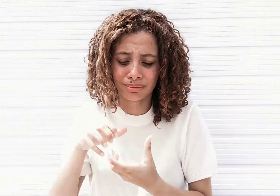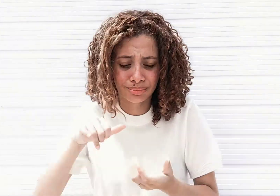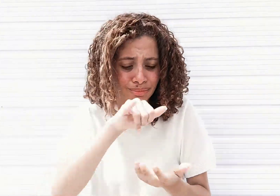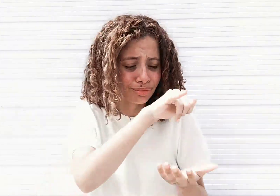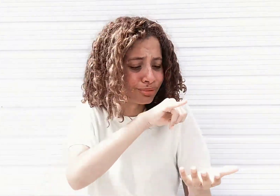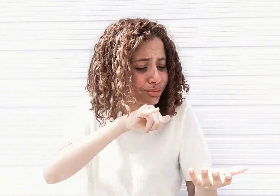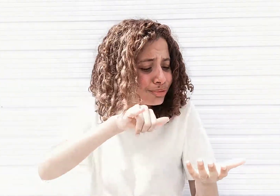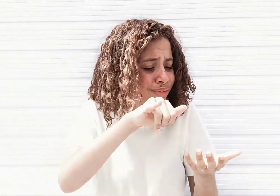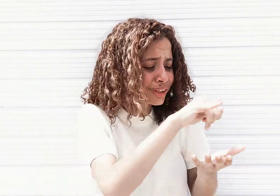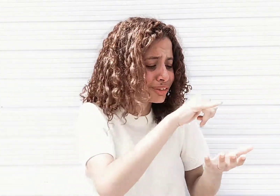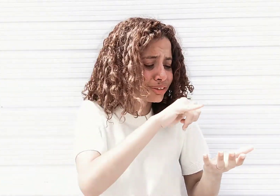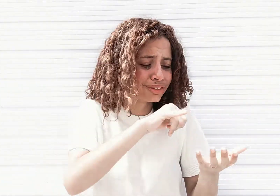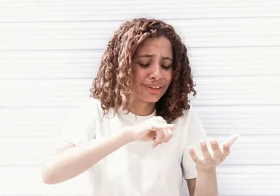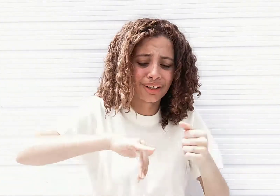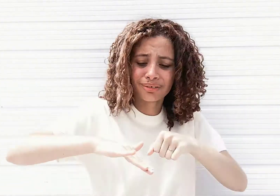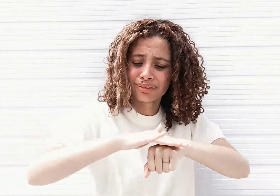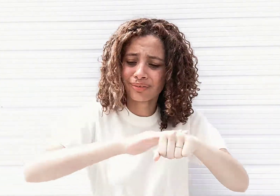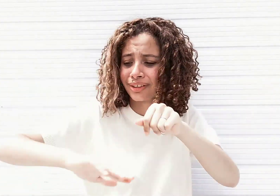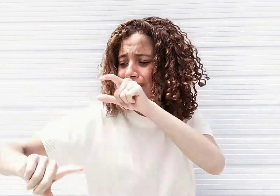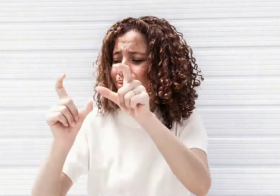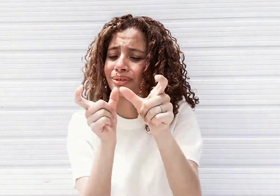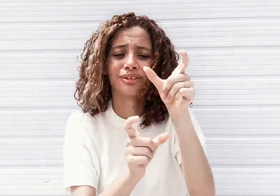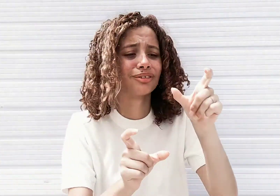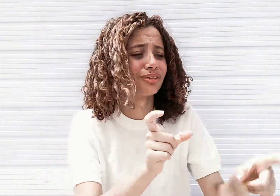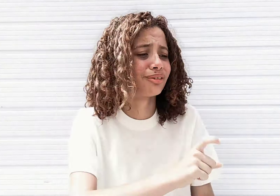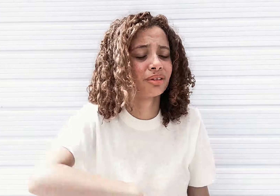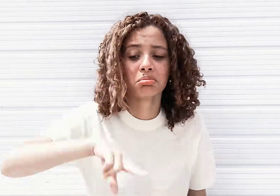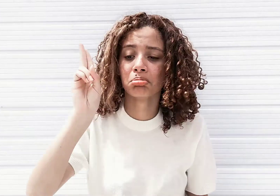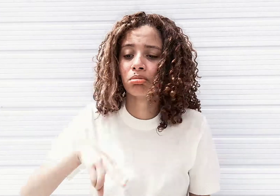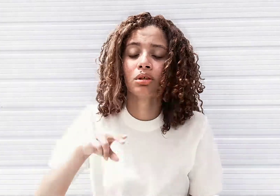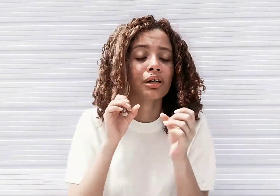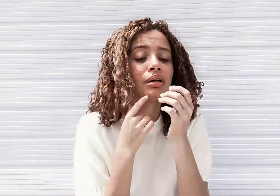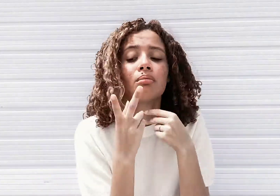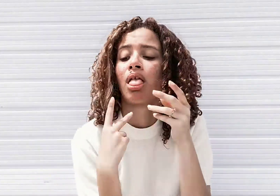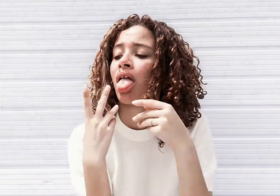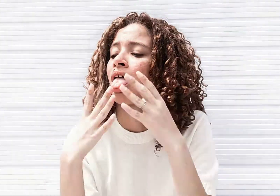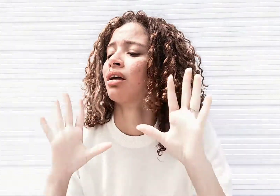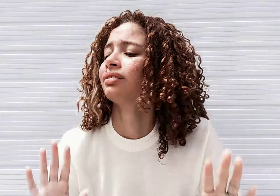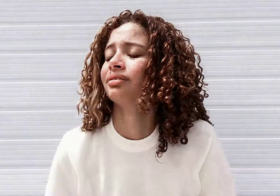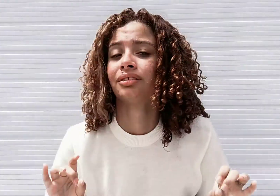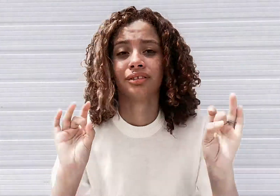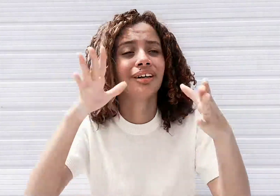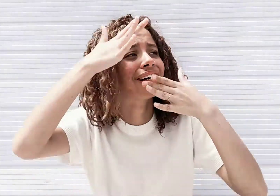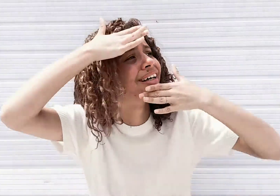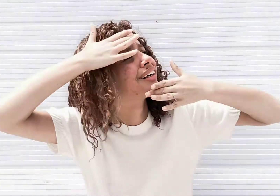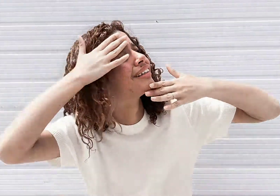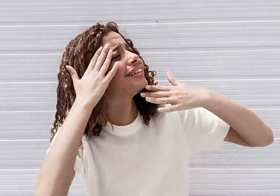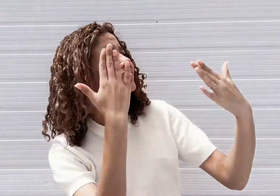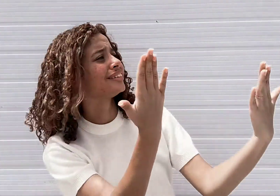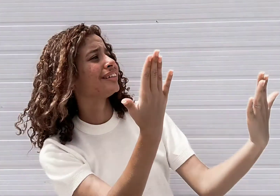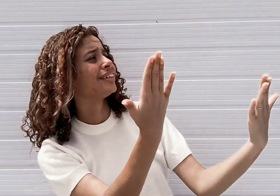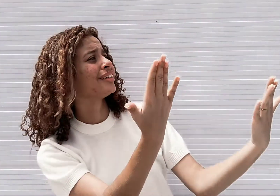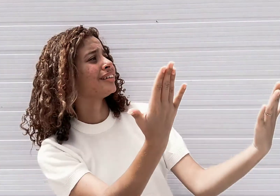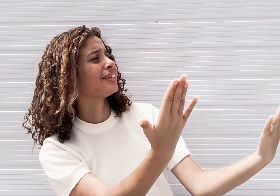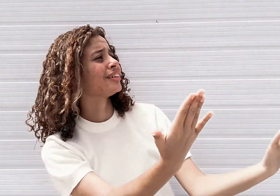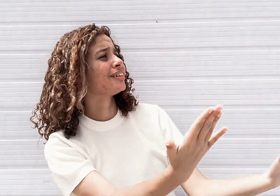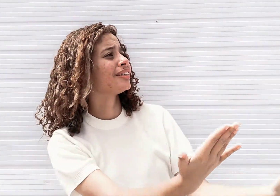viajar o mundo e socializar Nunca reclamar, só agradecer, tudo que